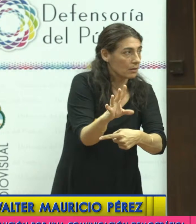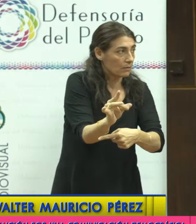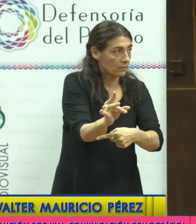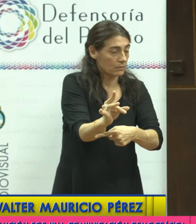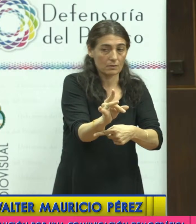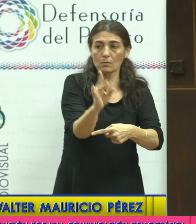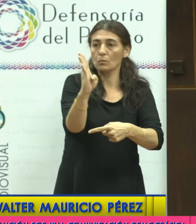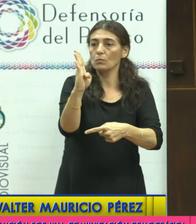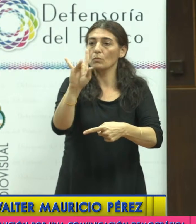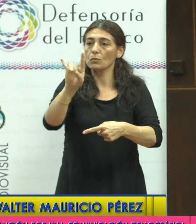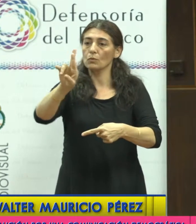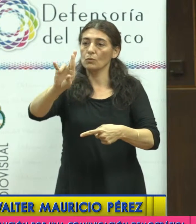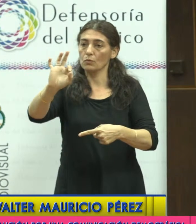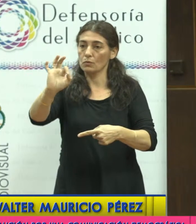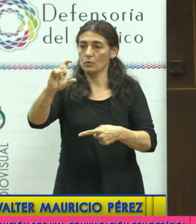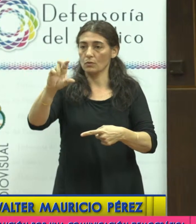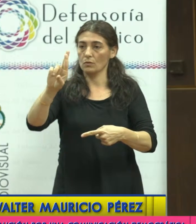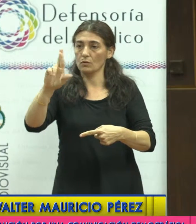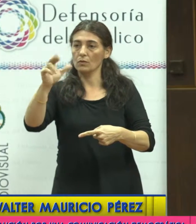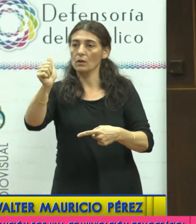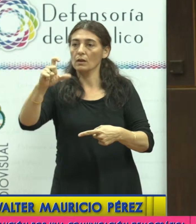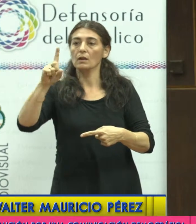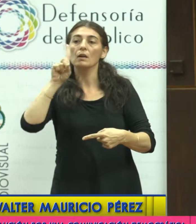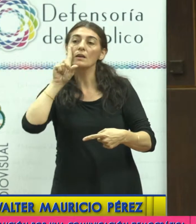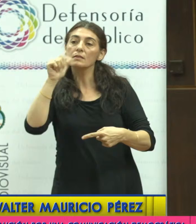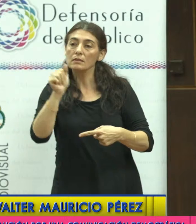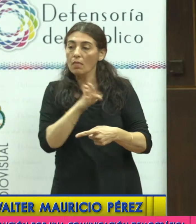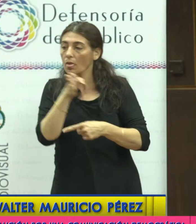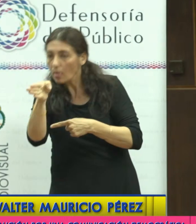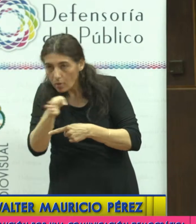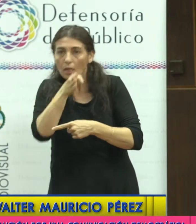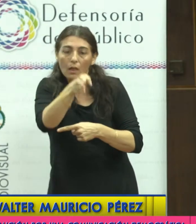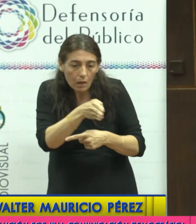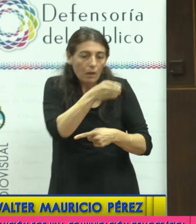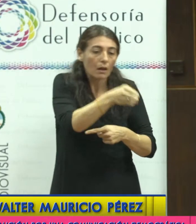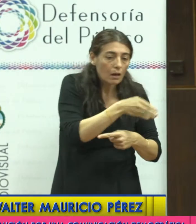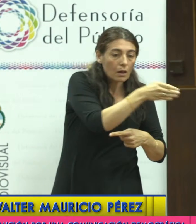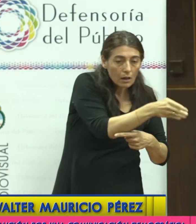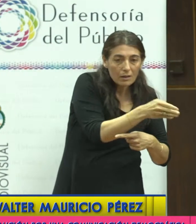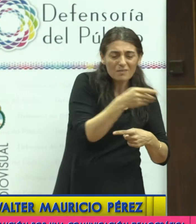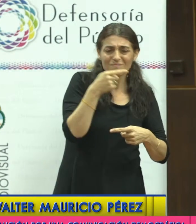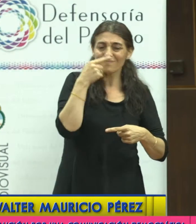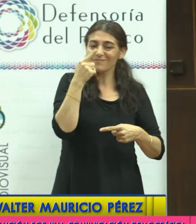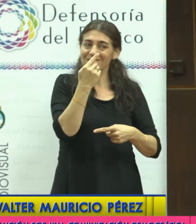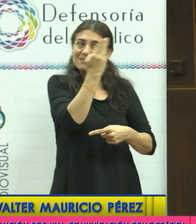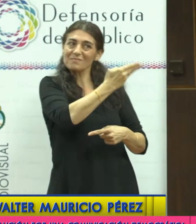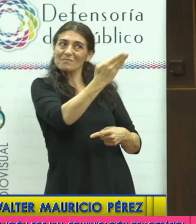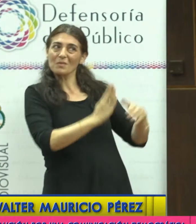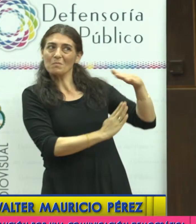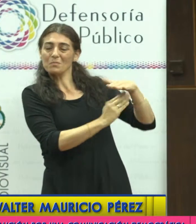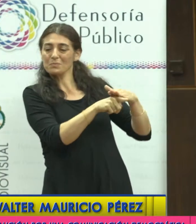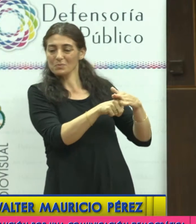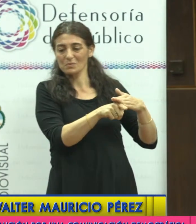exenta de estar teñida de intereses, intereses que son los que la ley intenta